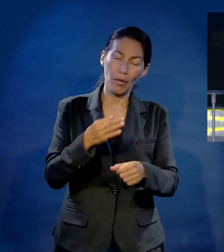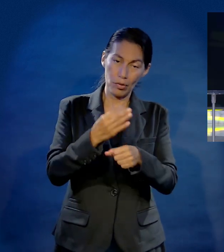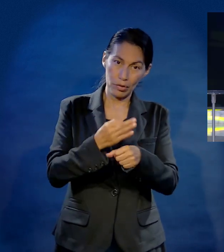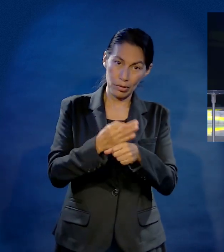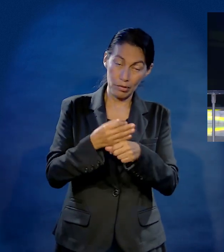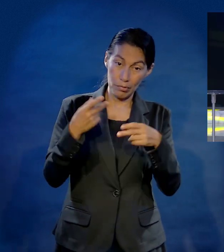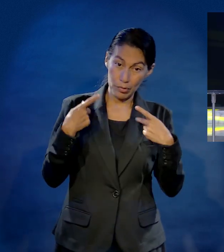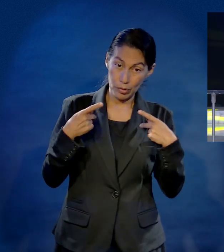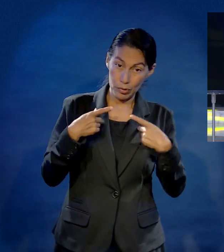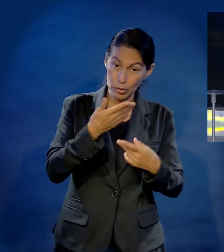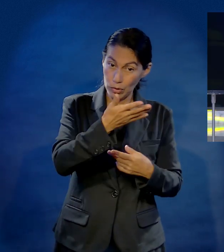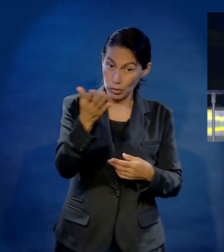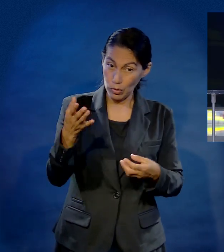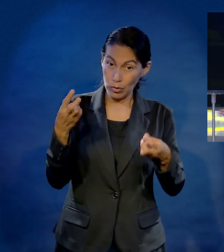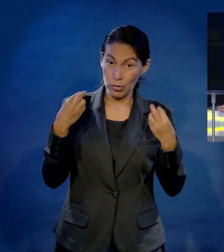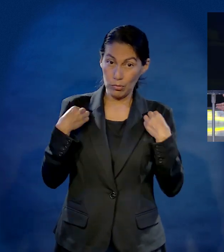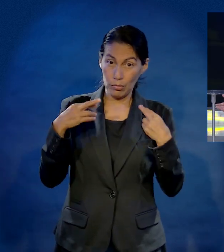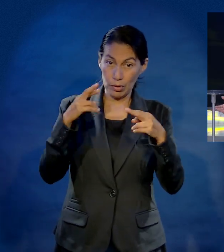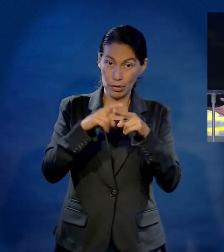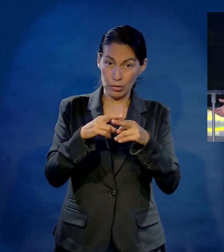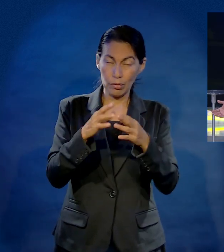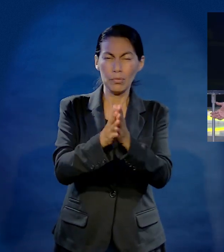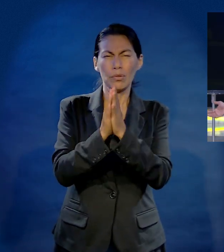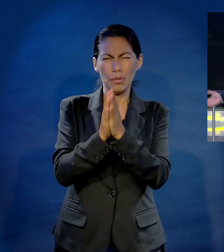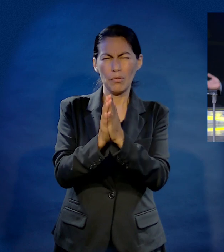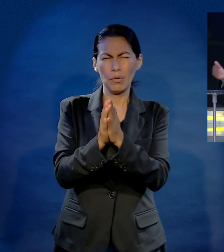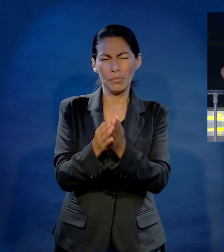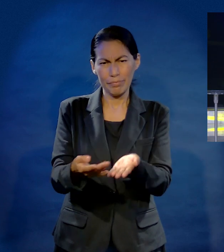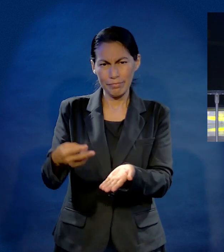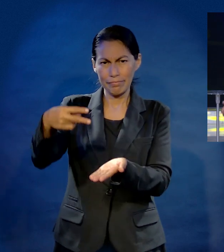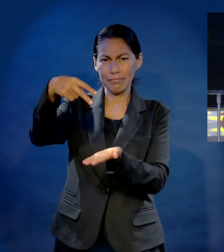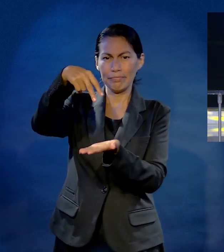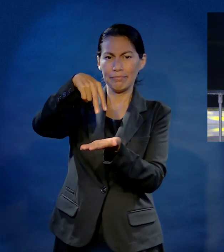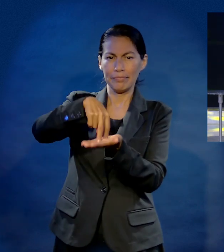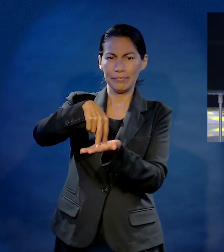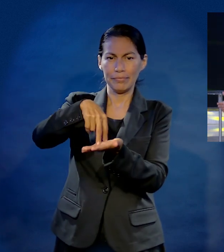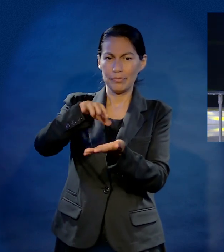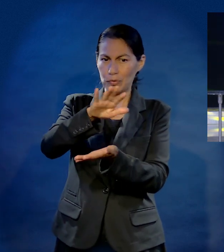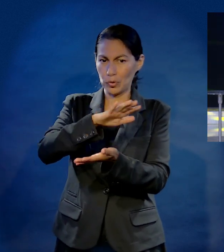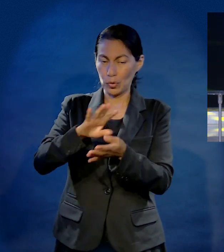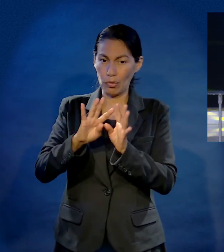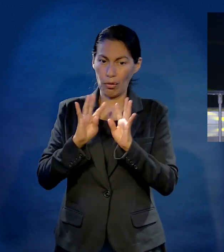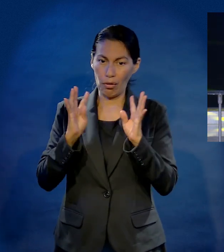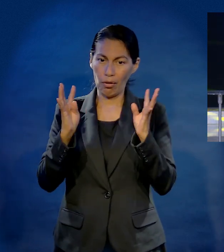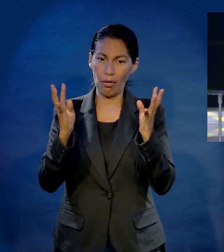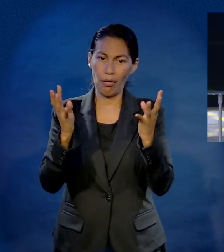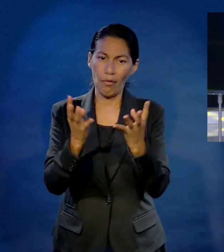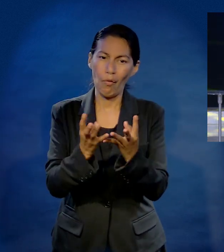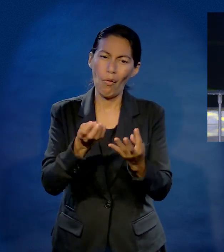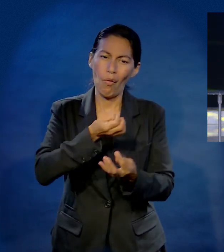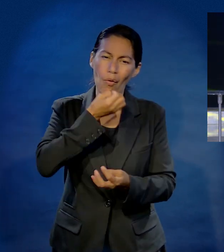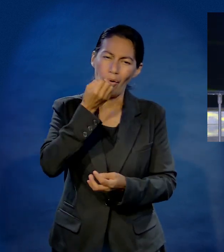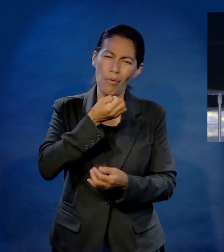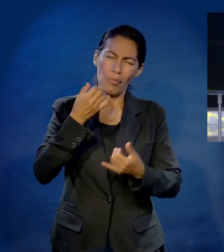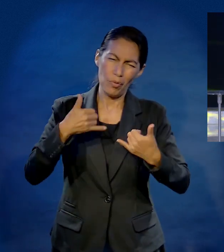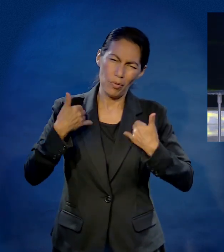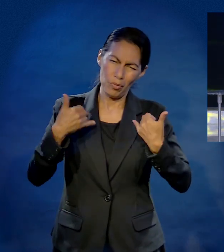Yo voy a invitarle a todo el personal docente que está aquí, se ponga en pie para arropar a nuestros muchachos esta mañana y